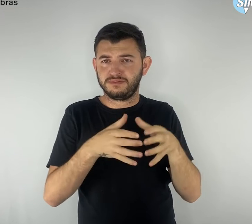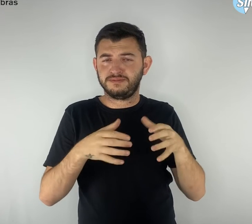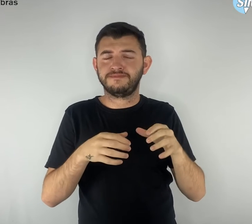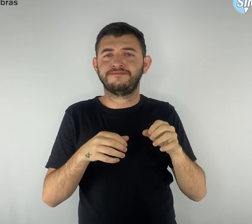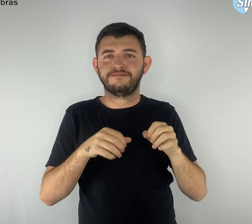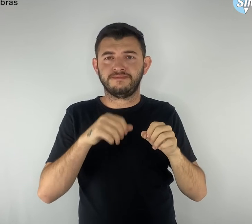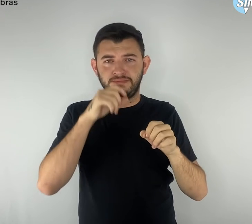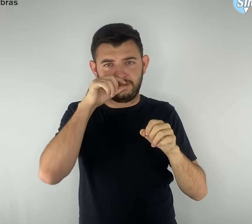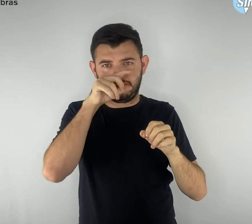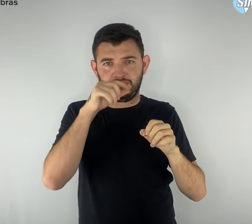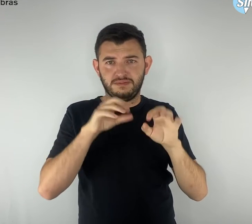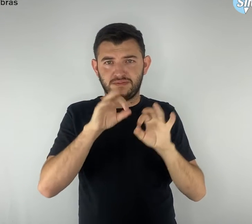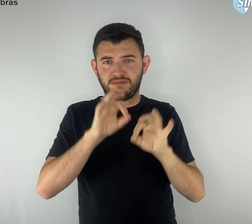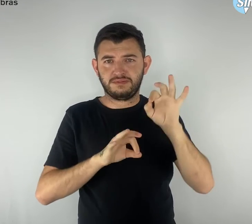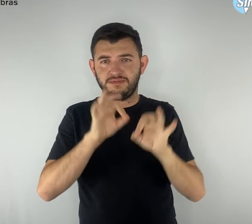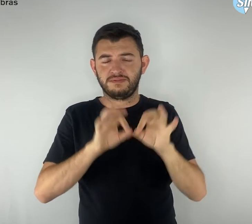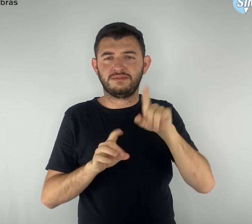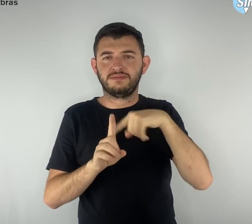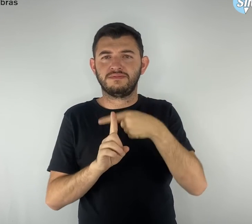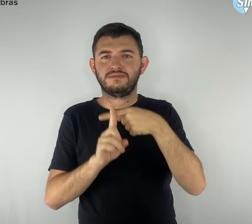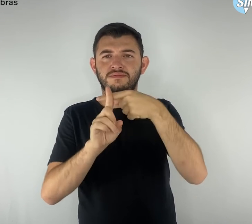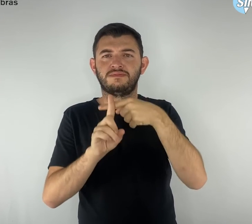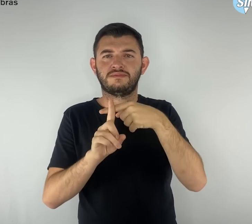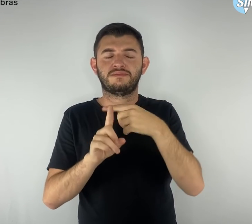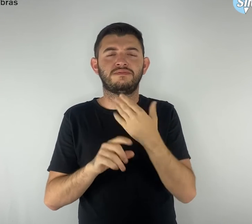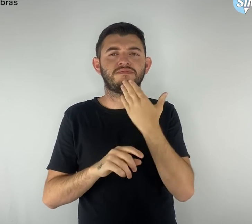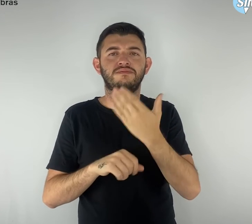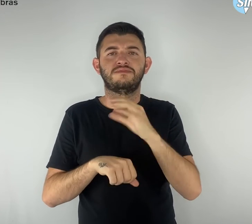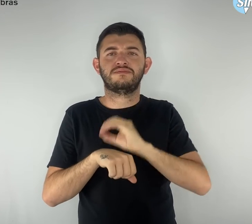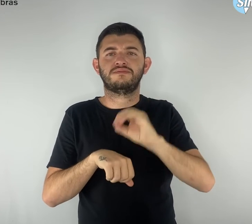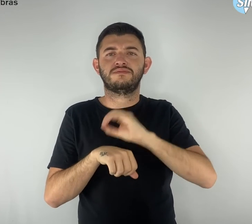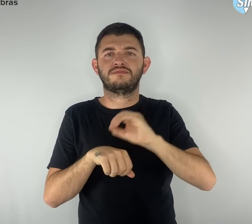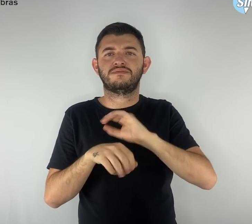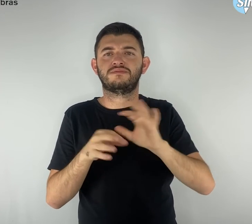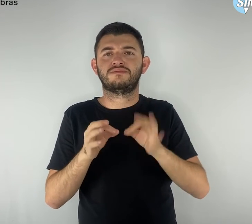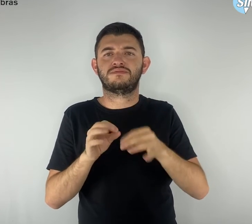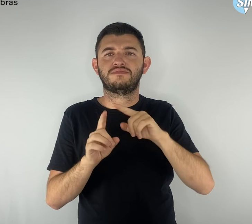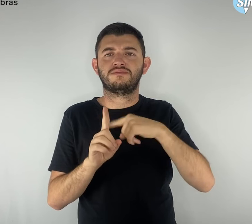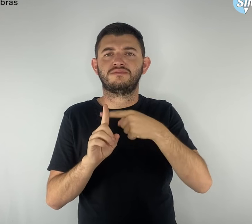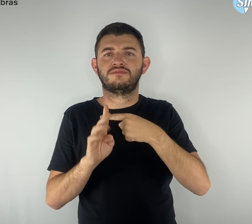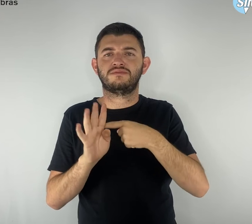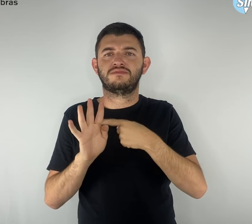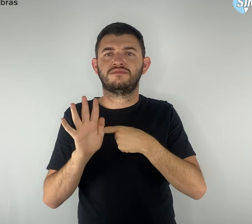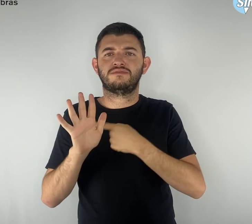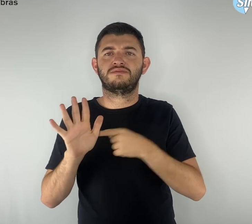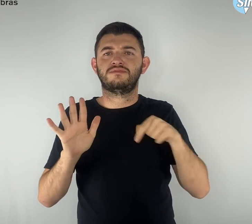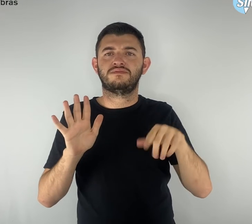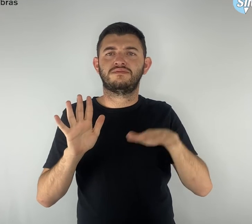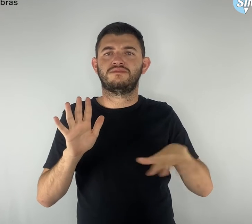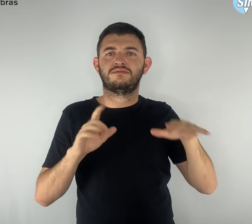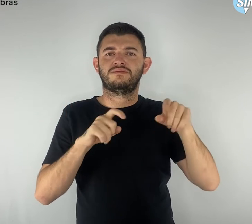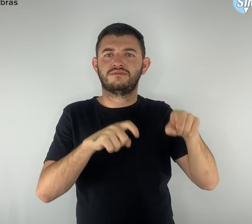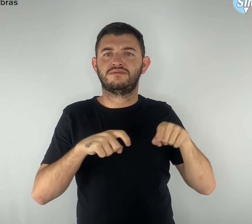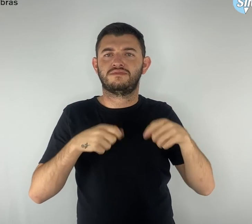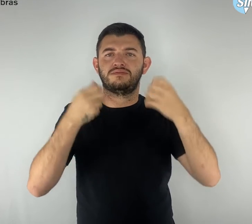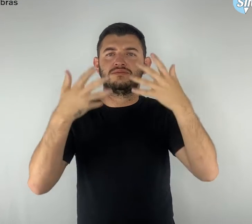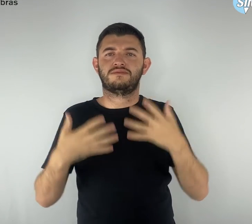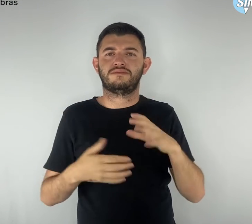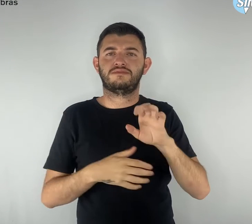positivo. E pedem outras oficinas lá no espaço da Chácara, afirma Elineide Rodrigues,